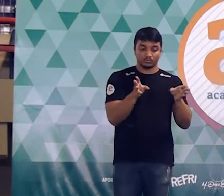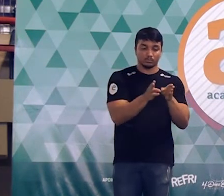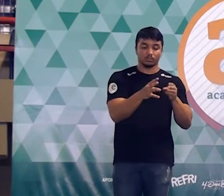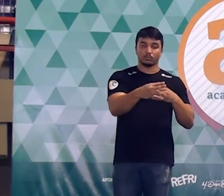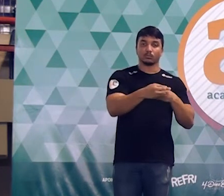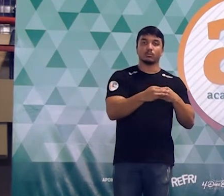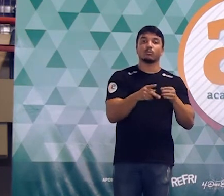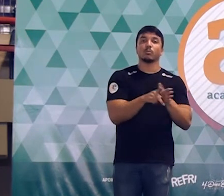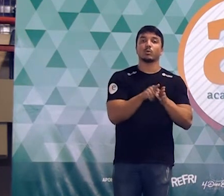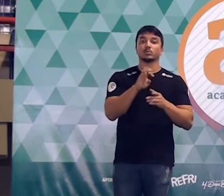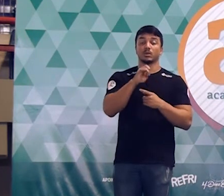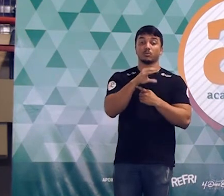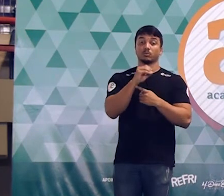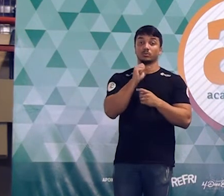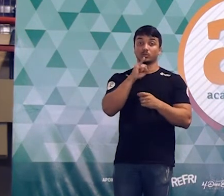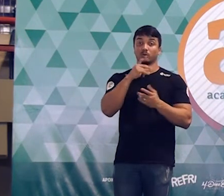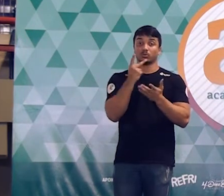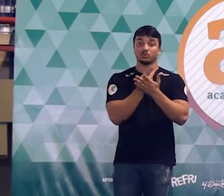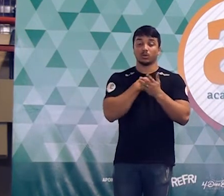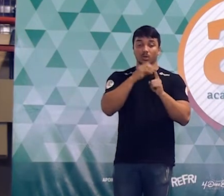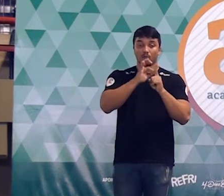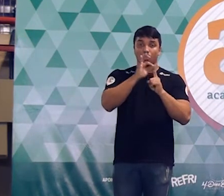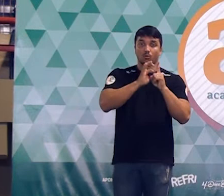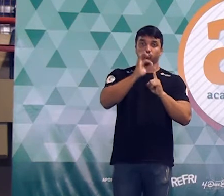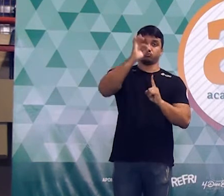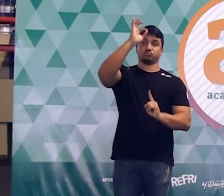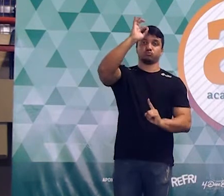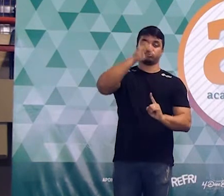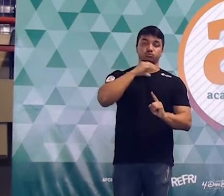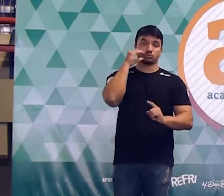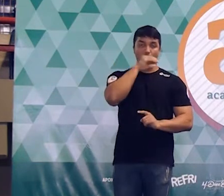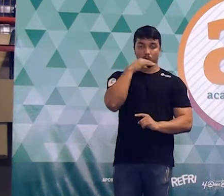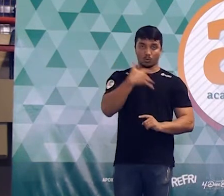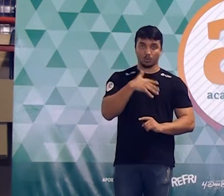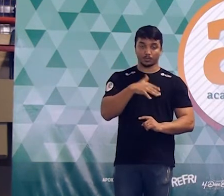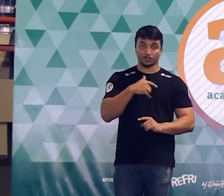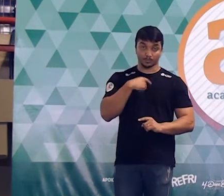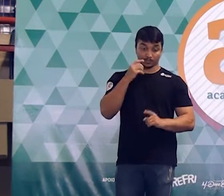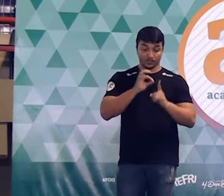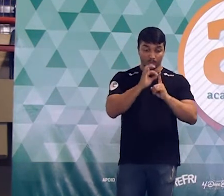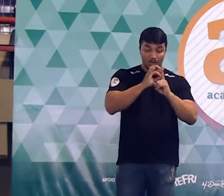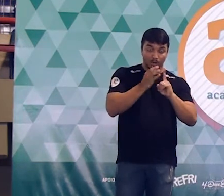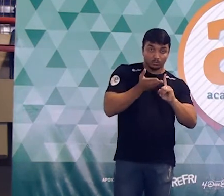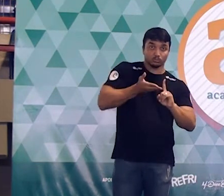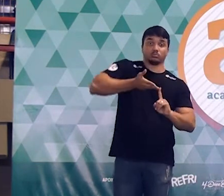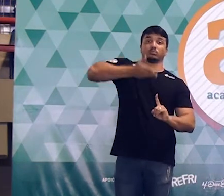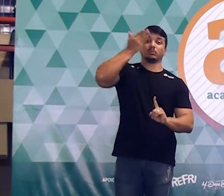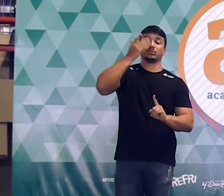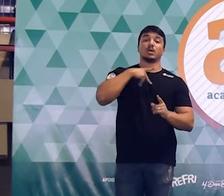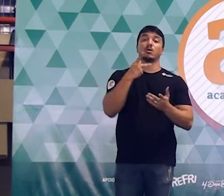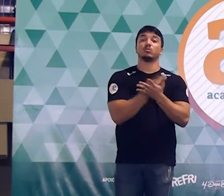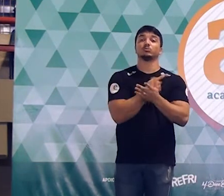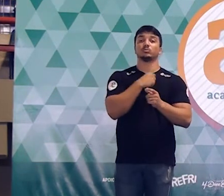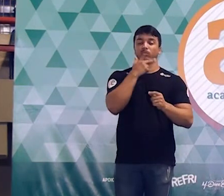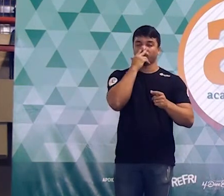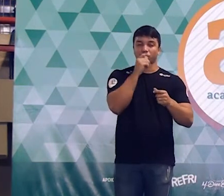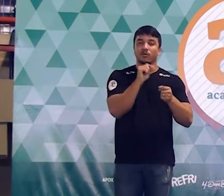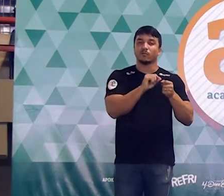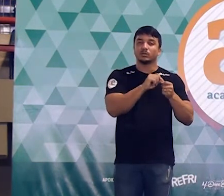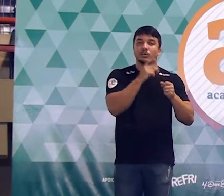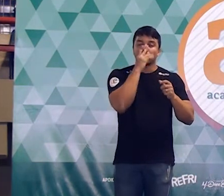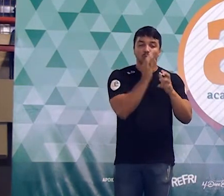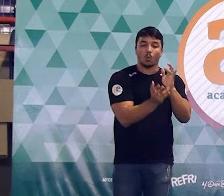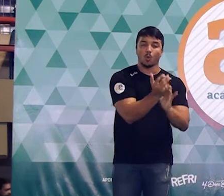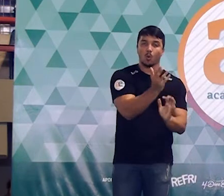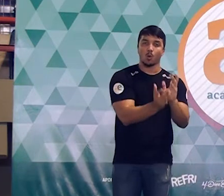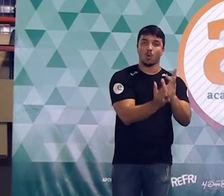cerâmico quando submetida a uma determinada temperatura elevada. Essa elevação de temperatura, que ocorre durante o processo de cozimento,